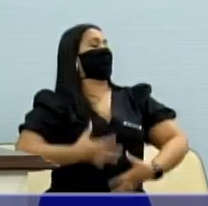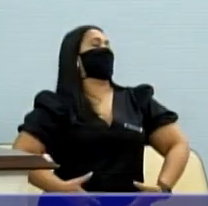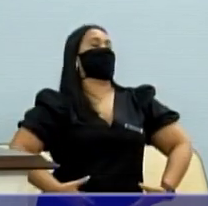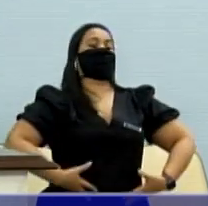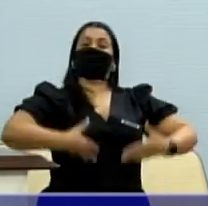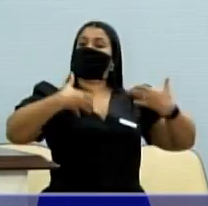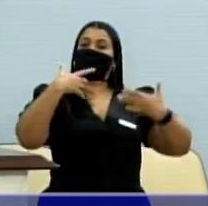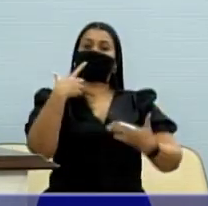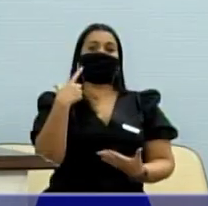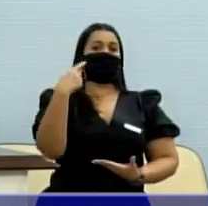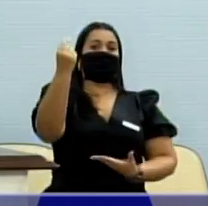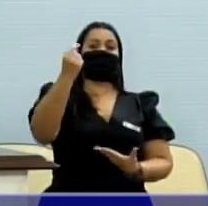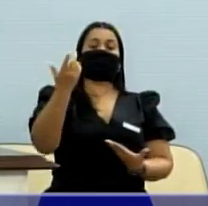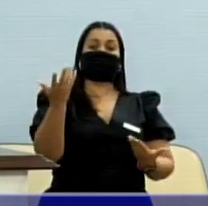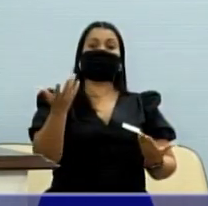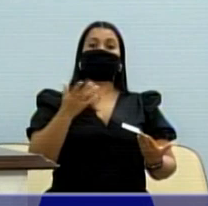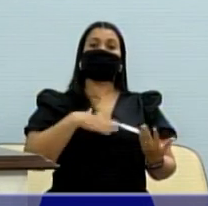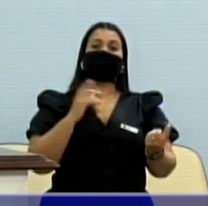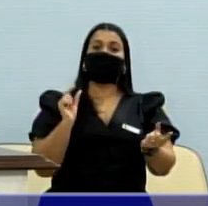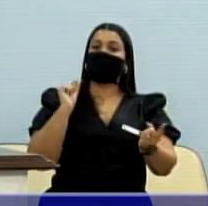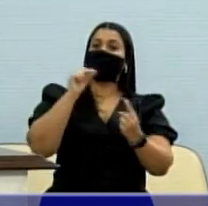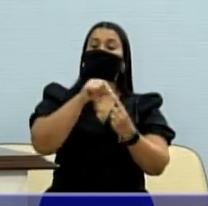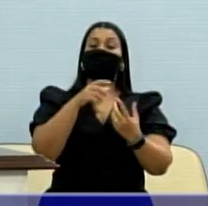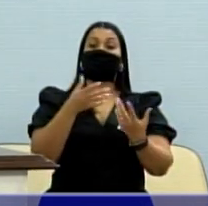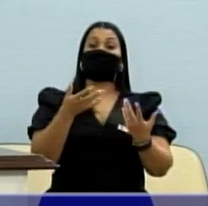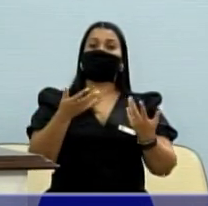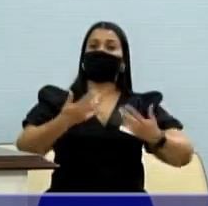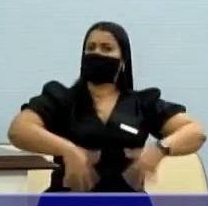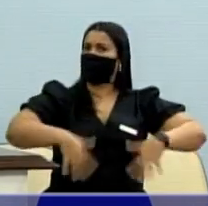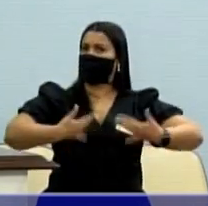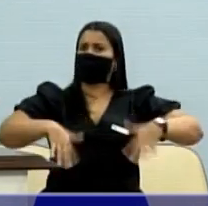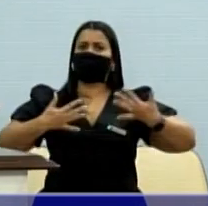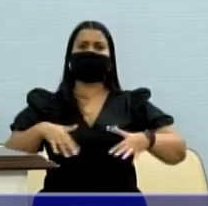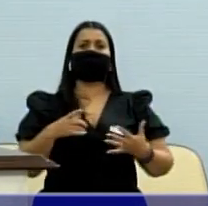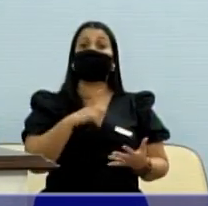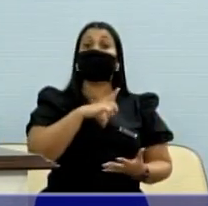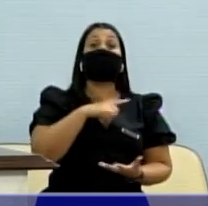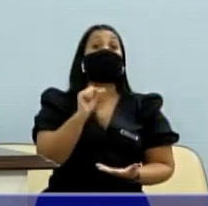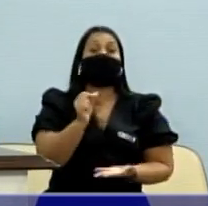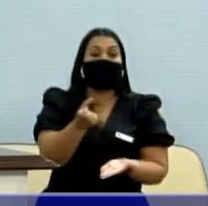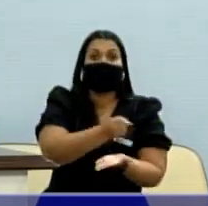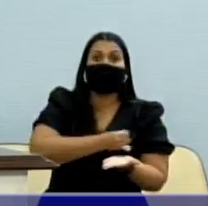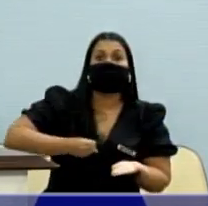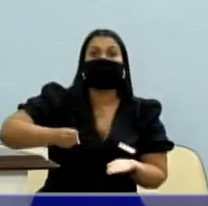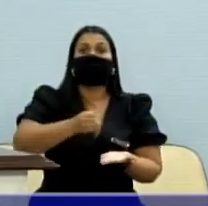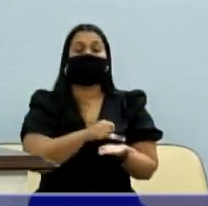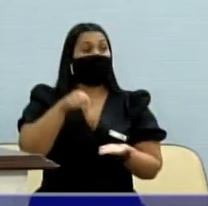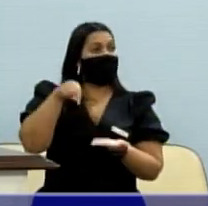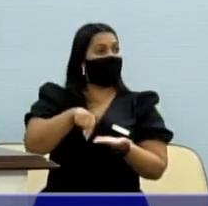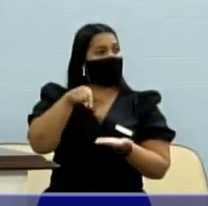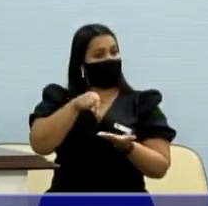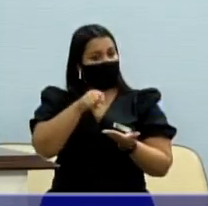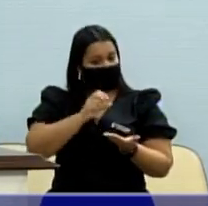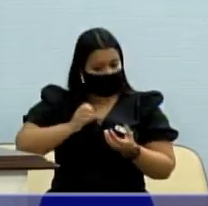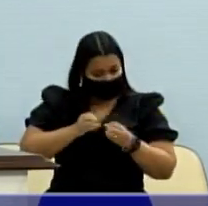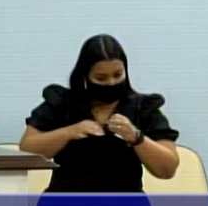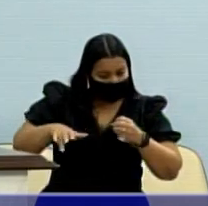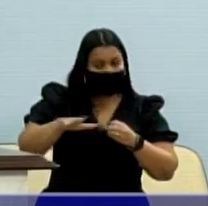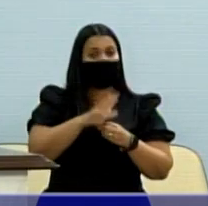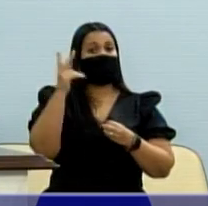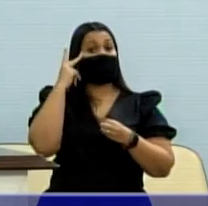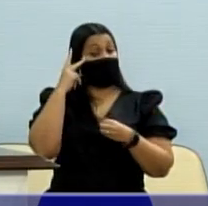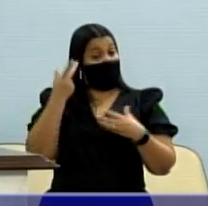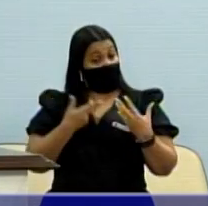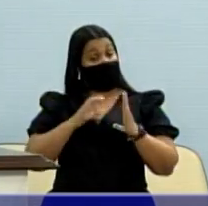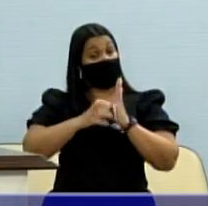indicação, um desafio imenso de criar raízes no interior de São Paulo, é um partido